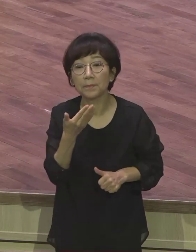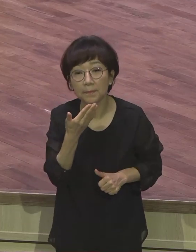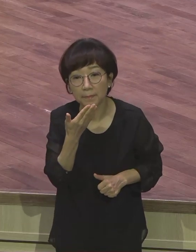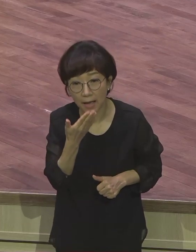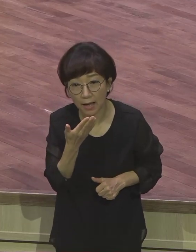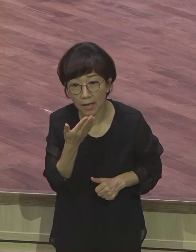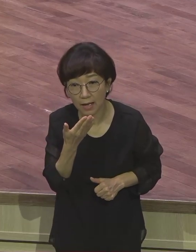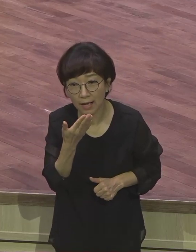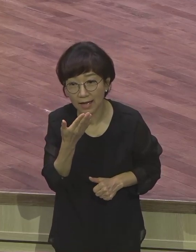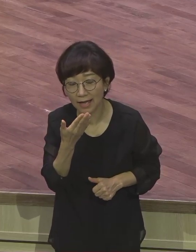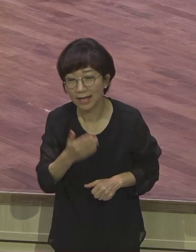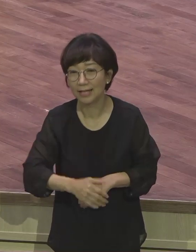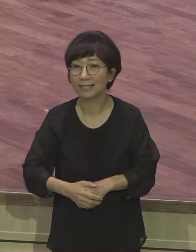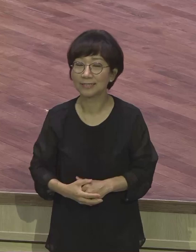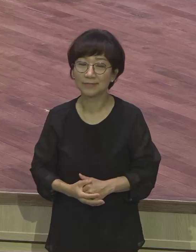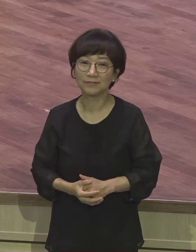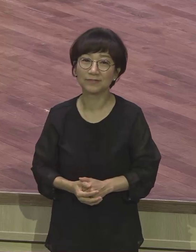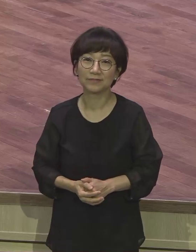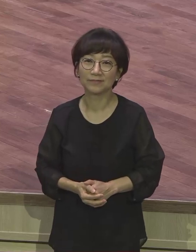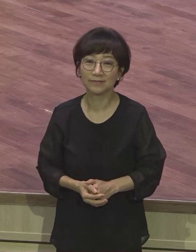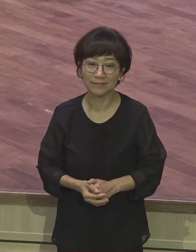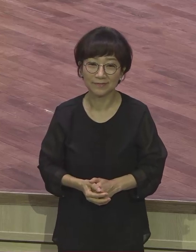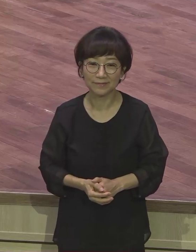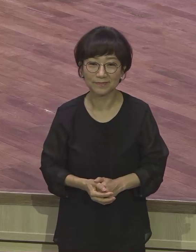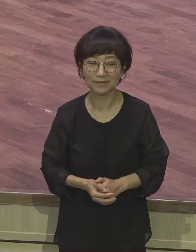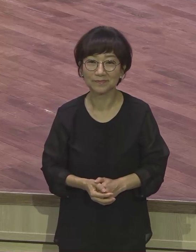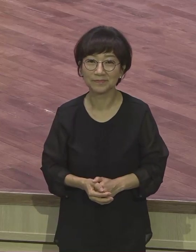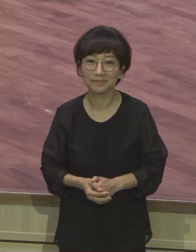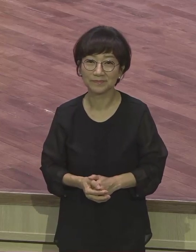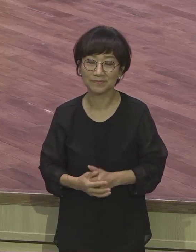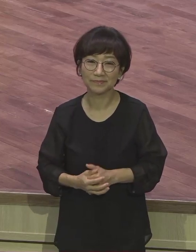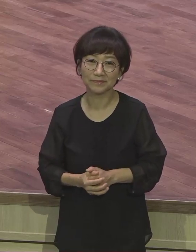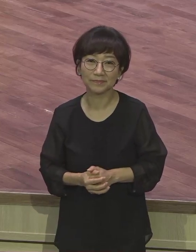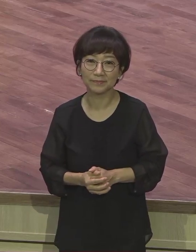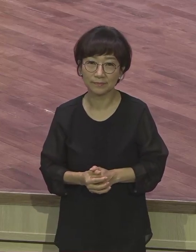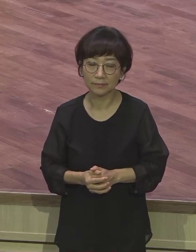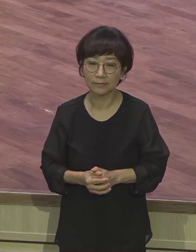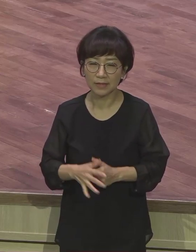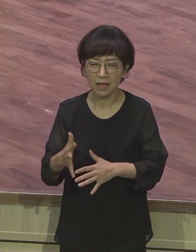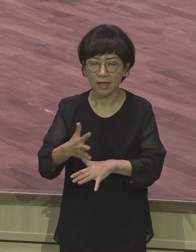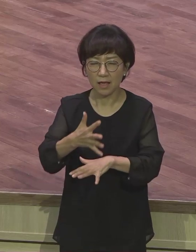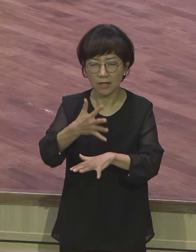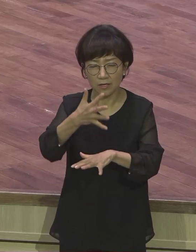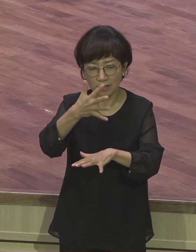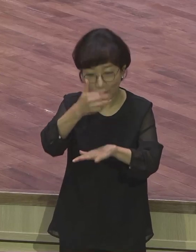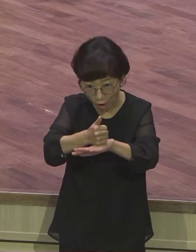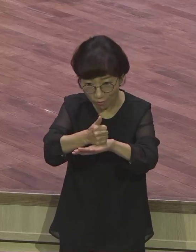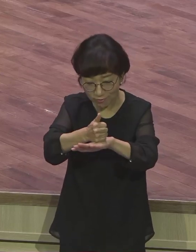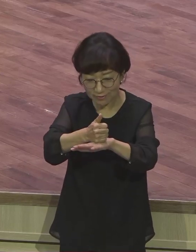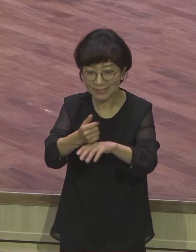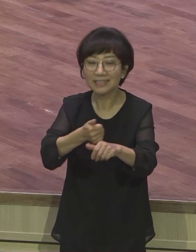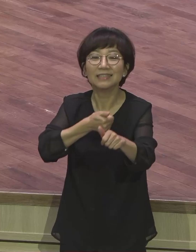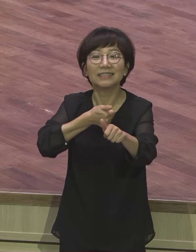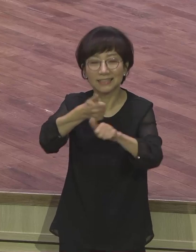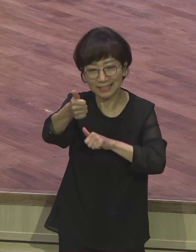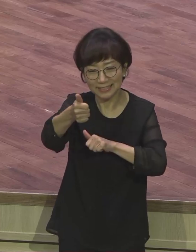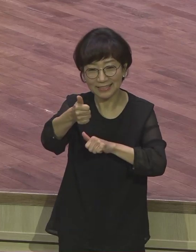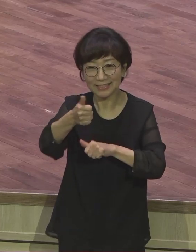승리를 얻게 되는 존재가 바로 우리라는 것입니다. 결국은 다 승리하게 되겠다. 우리는 해피엔드로